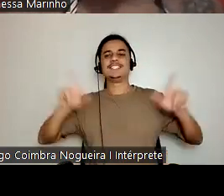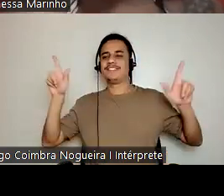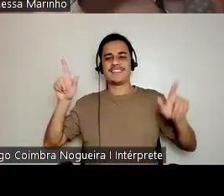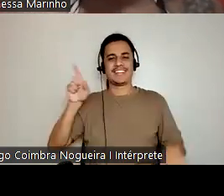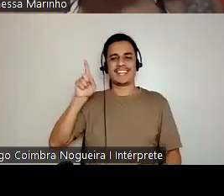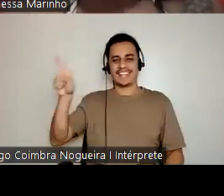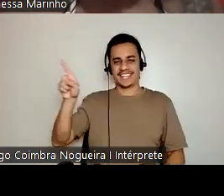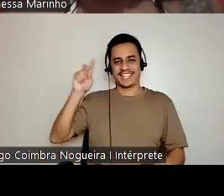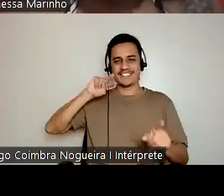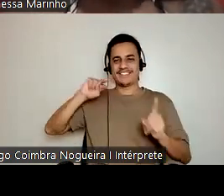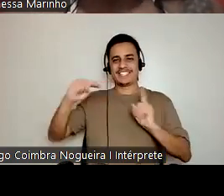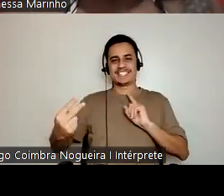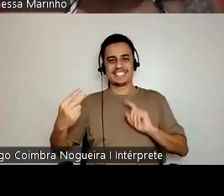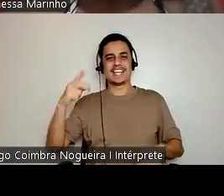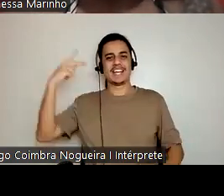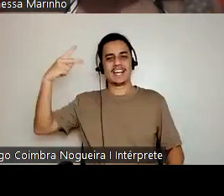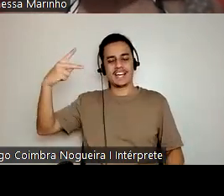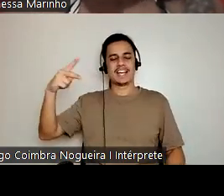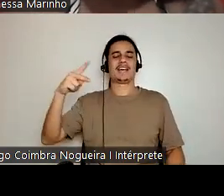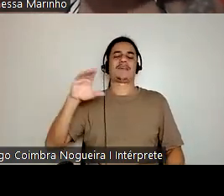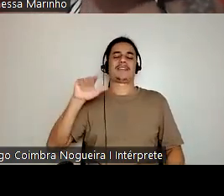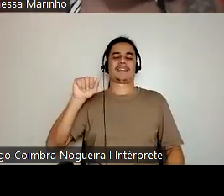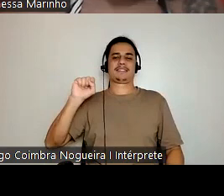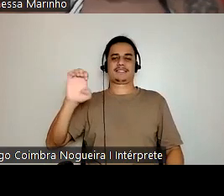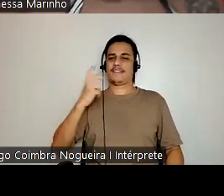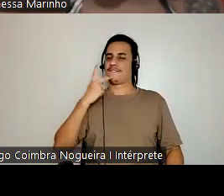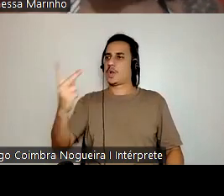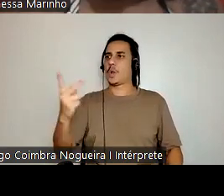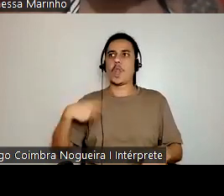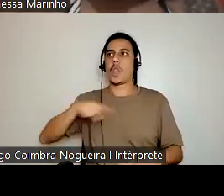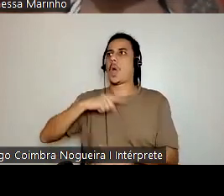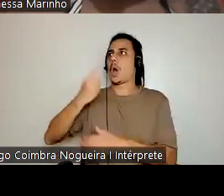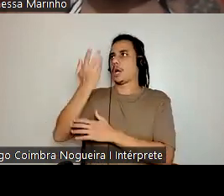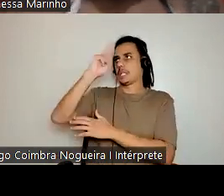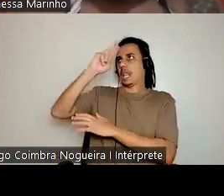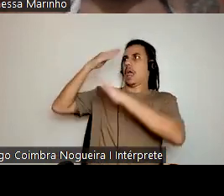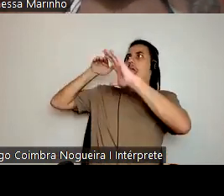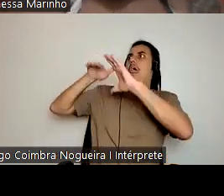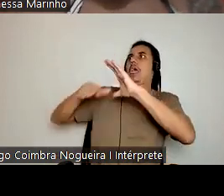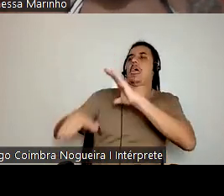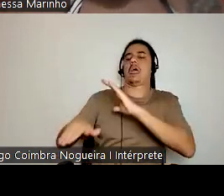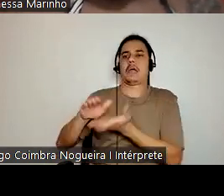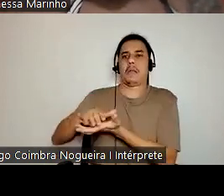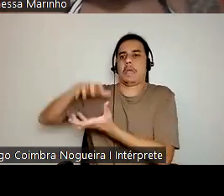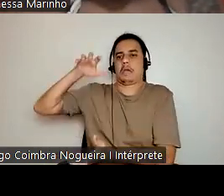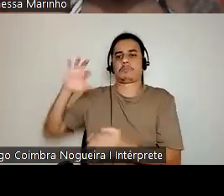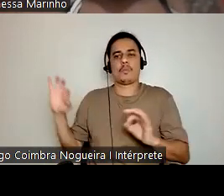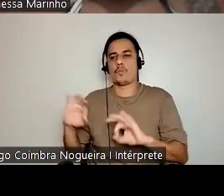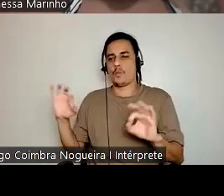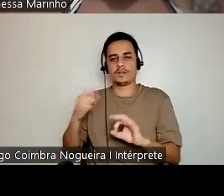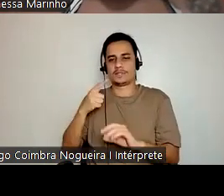acumulo. Aqui não se acumula nada. Nessa lógica, quem trouxe foram os povos europeus e a branquitude.